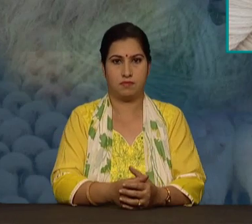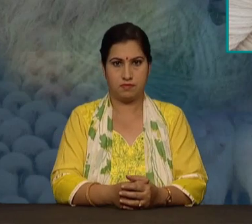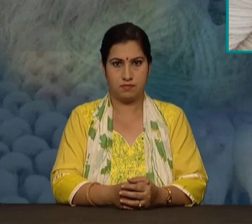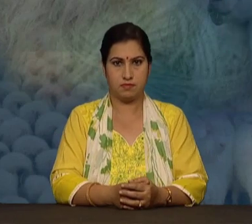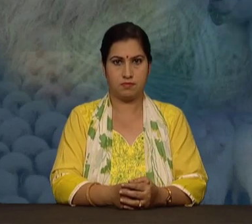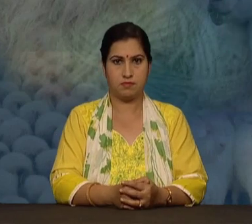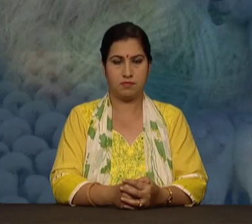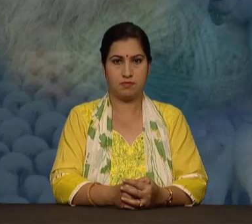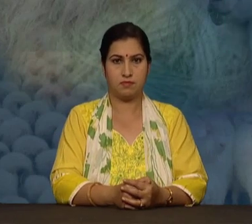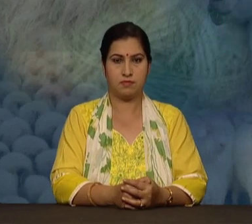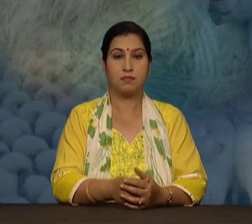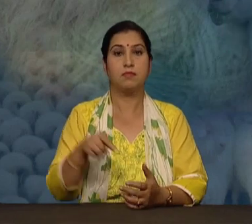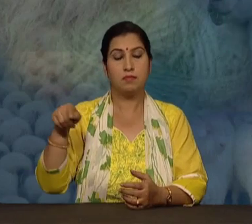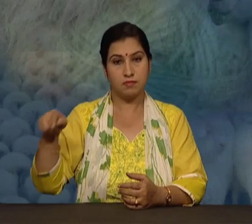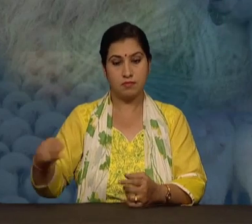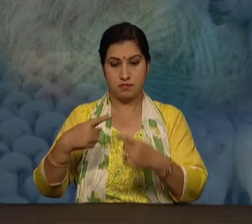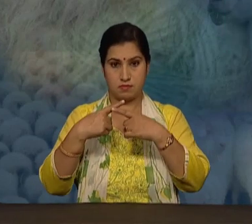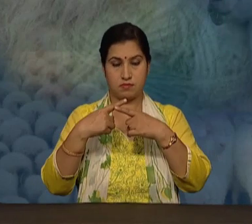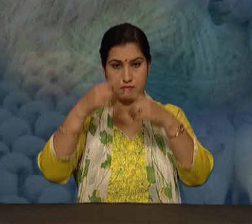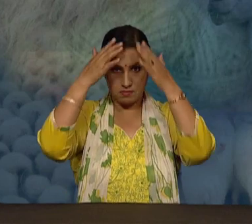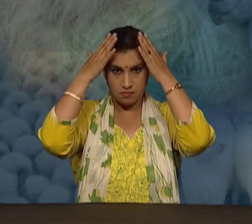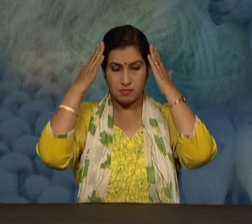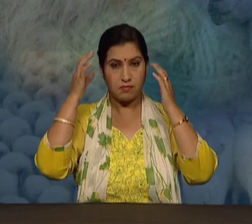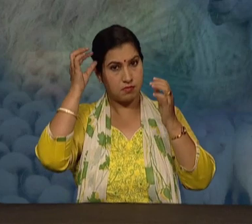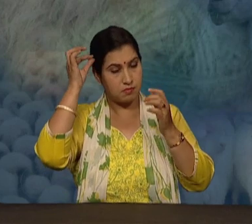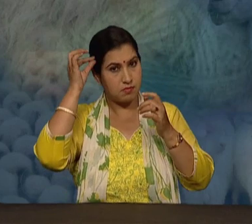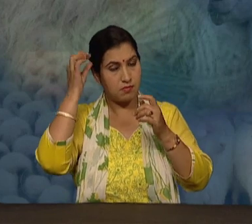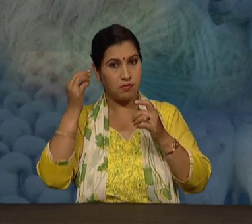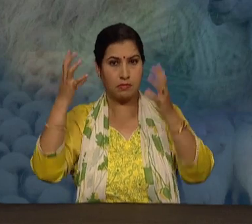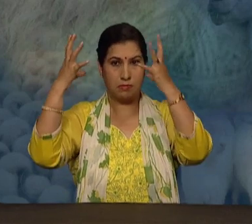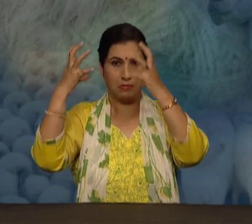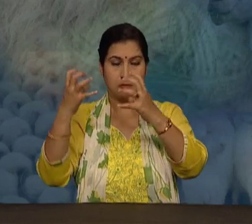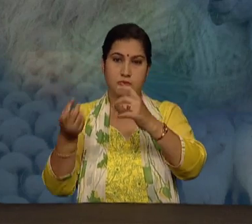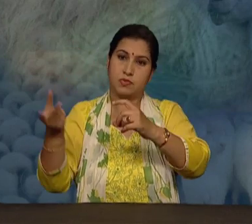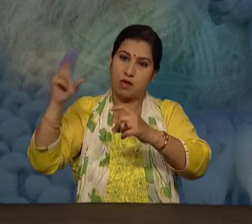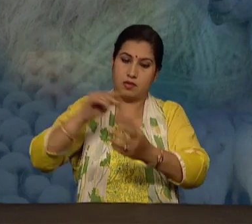इन बालों को सुखाकर पुनेह अभिमार्जन कर लिया जाता है